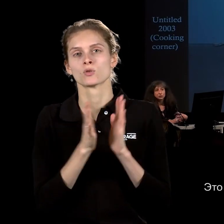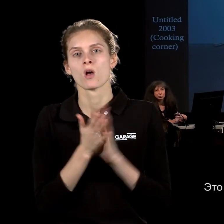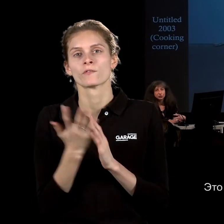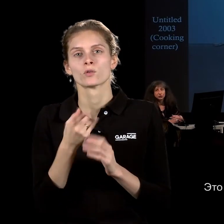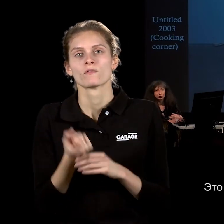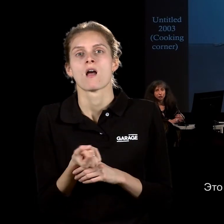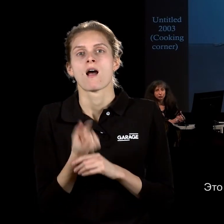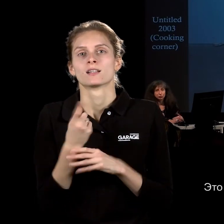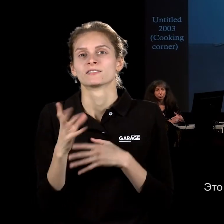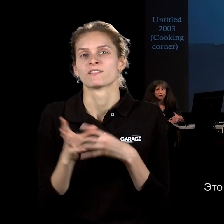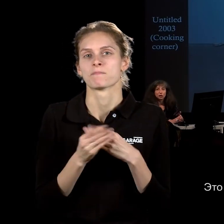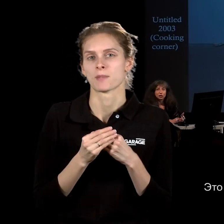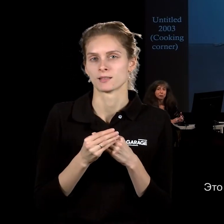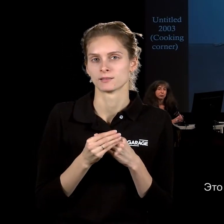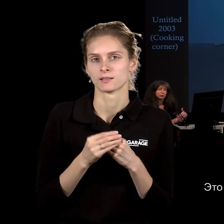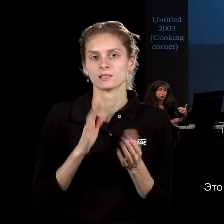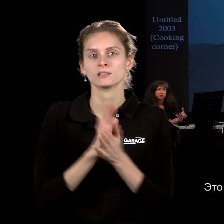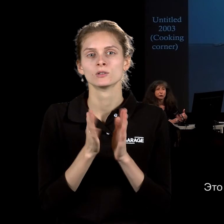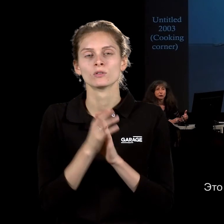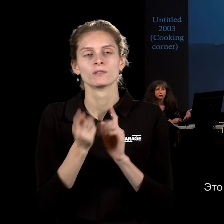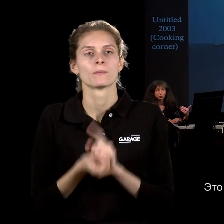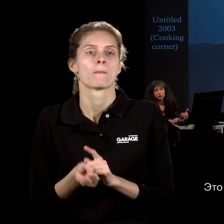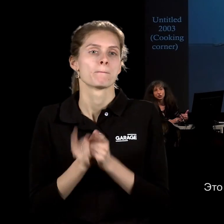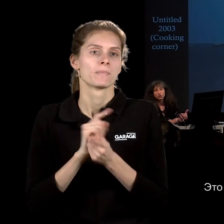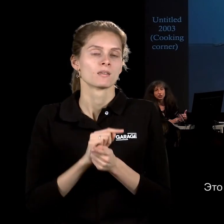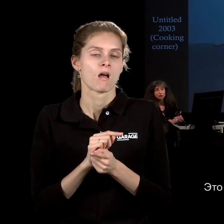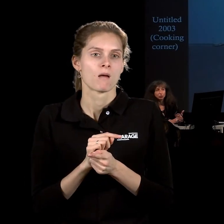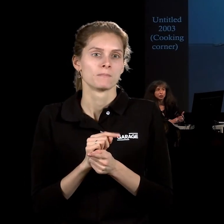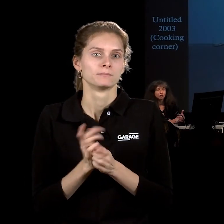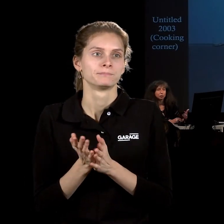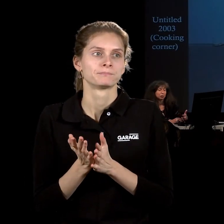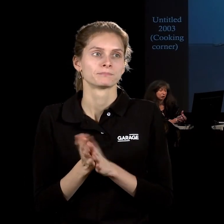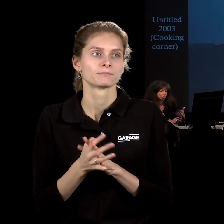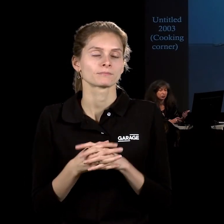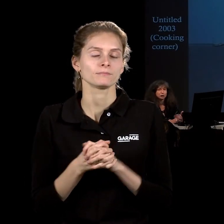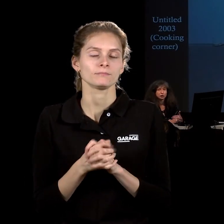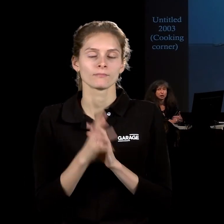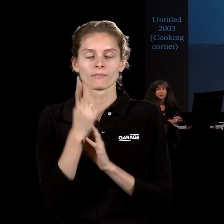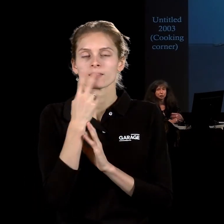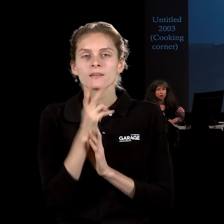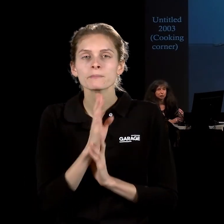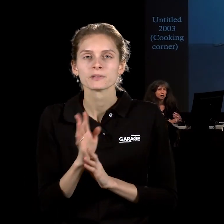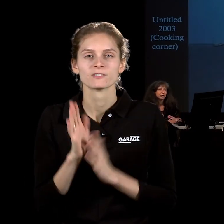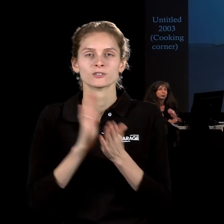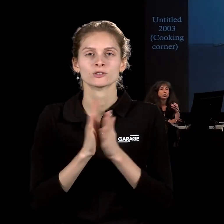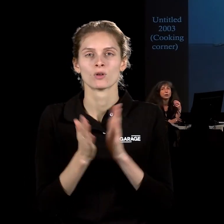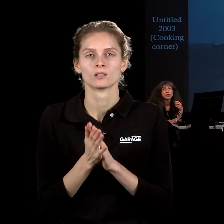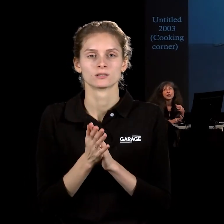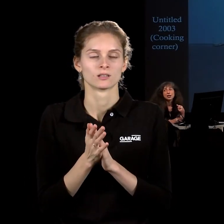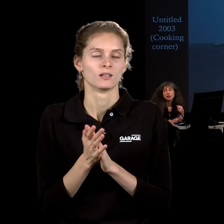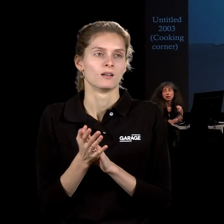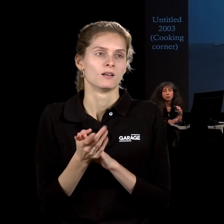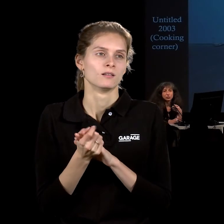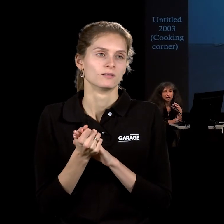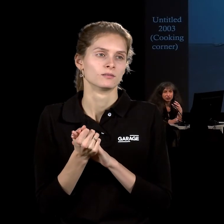оказываемся вместе, ситуации, в которых мы меняем, выбивают нас из привычной колеи, ситуации, которые оказываются ситуациями гораздо более